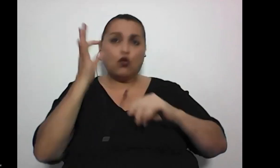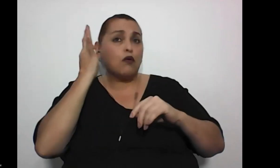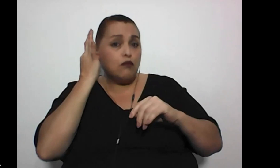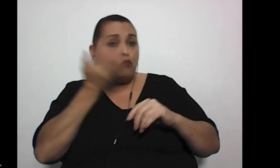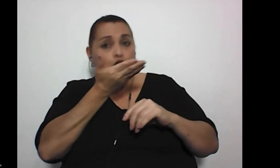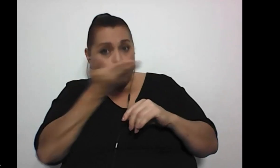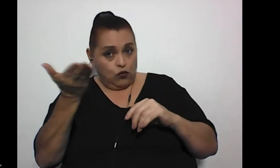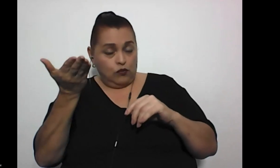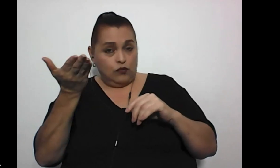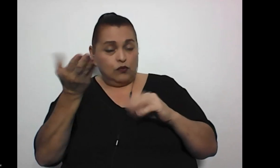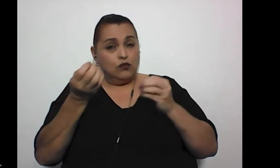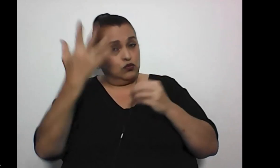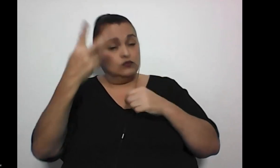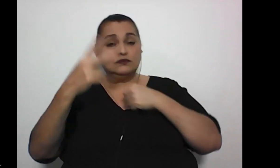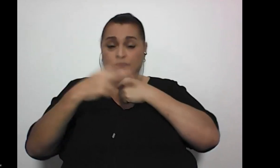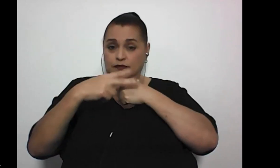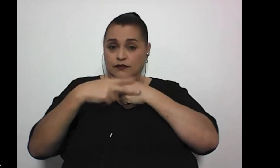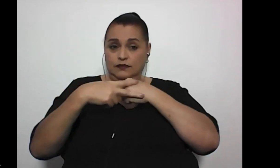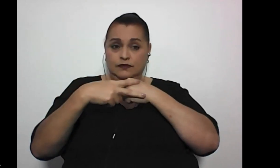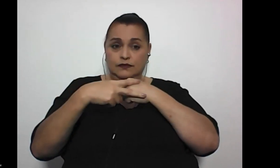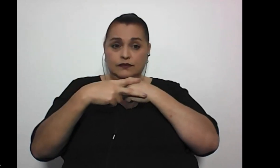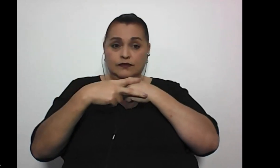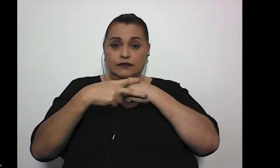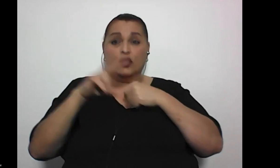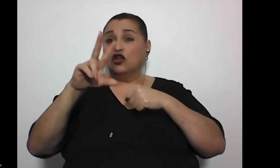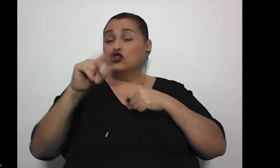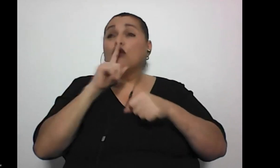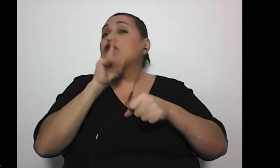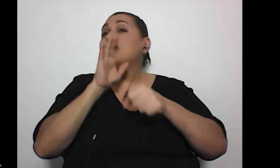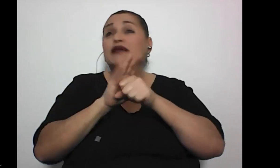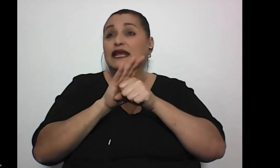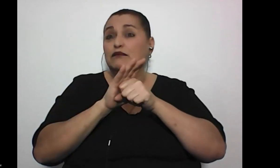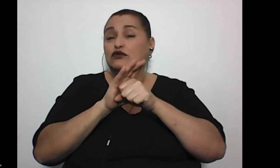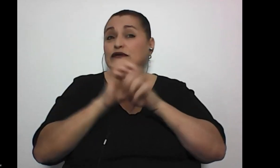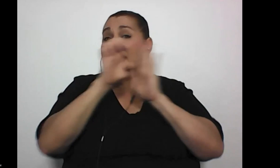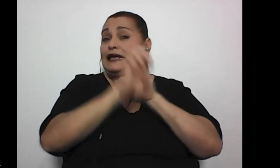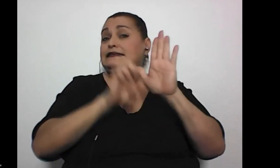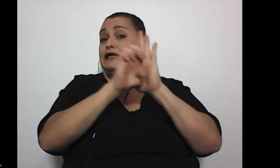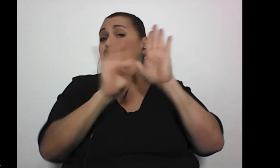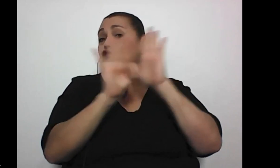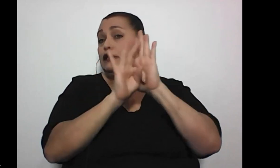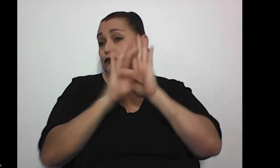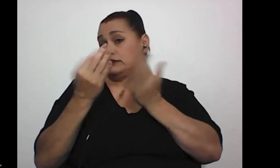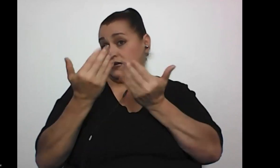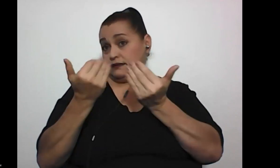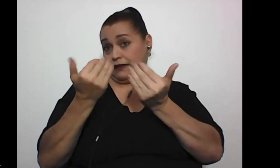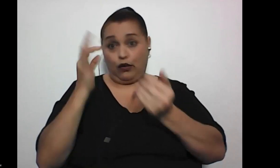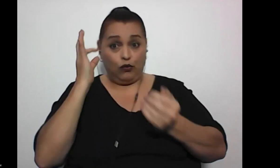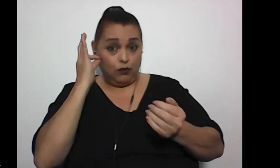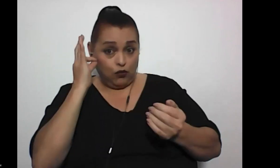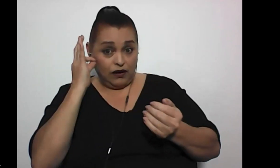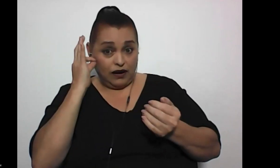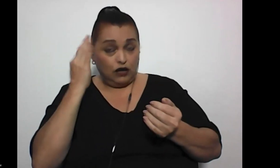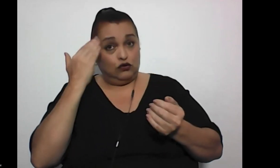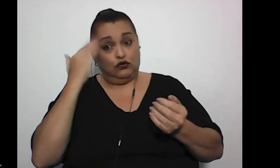muchas veces como no cumplimos con los estereotipos que se espera para las mujeres, no